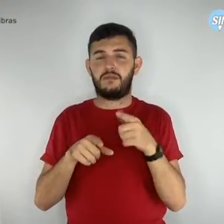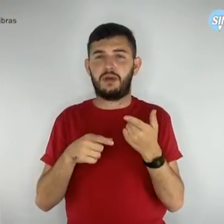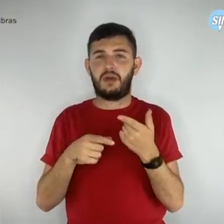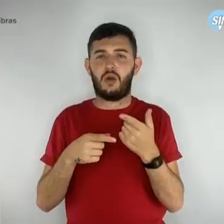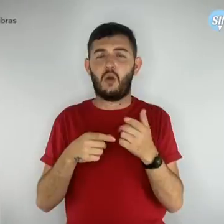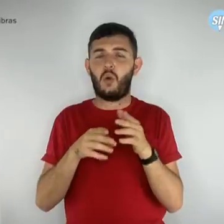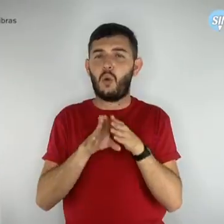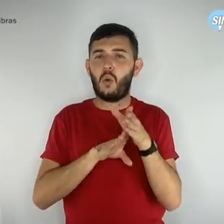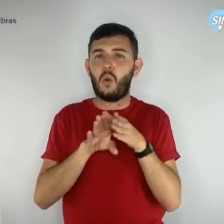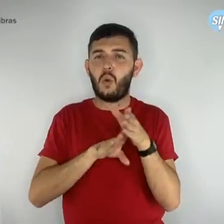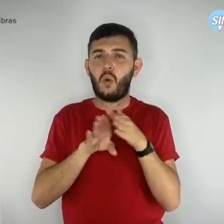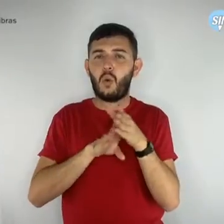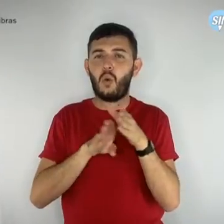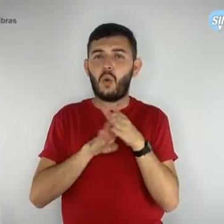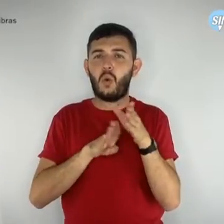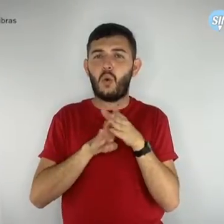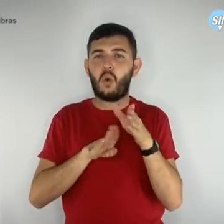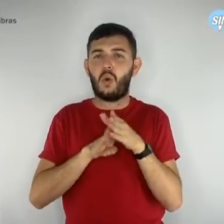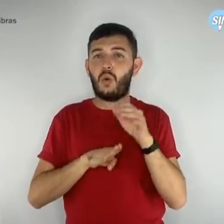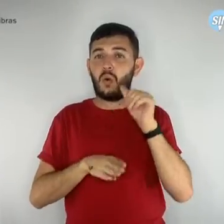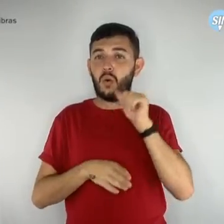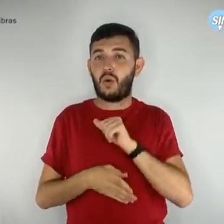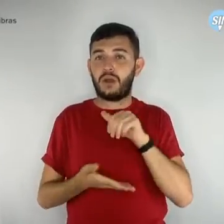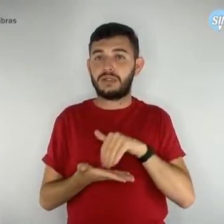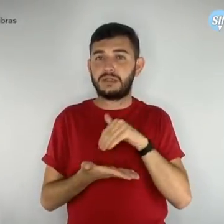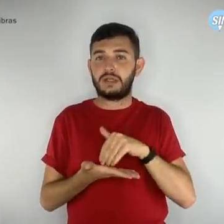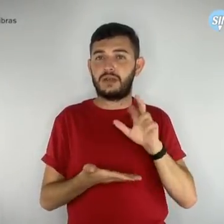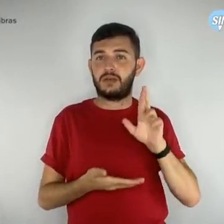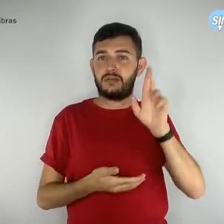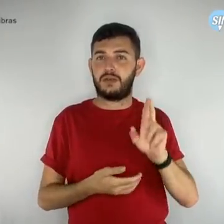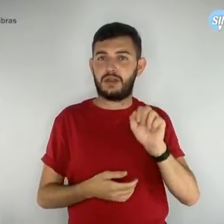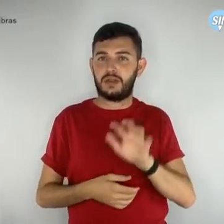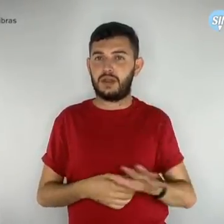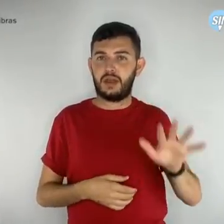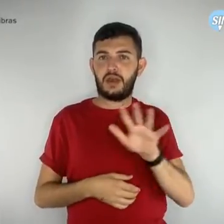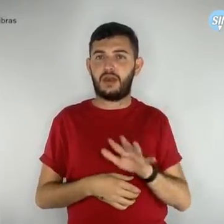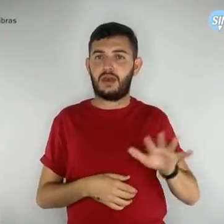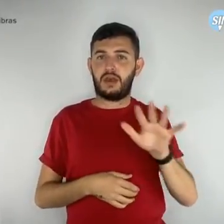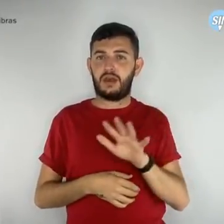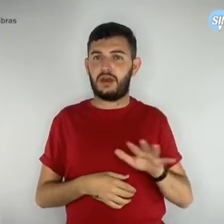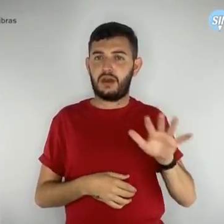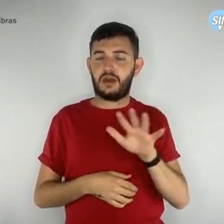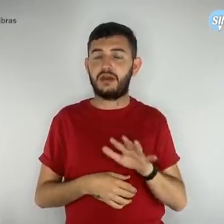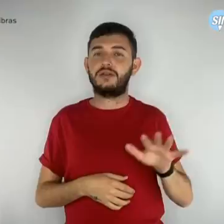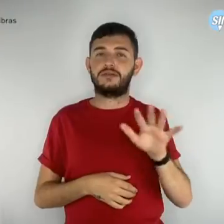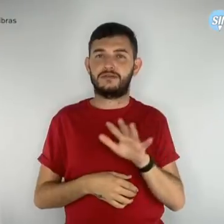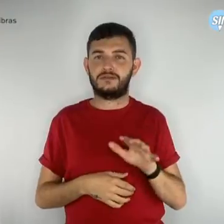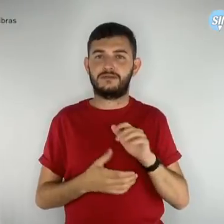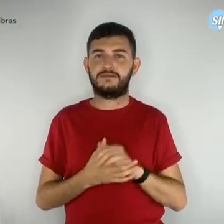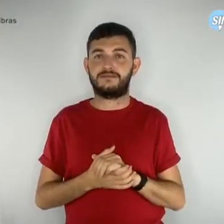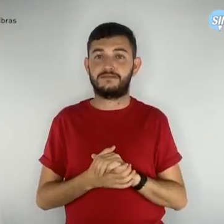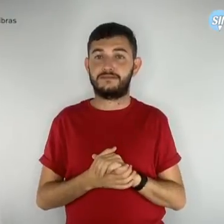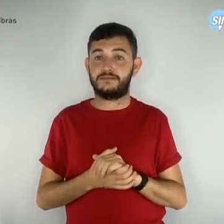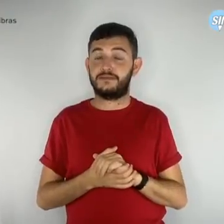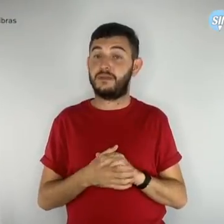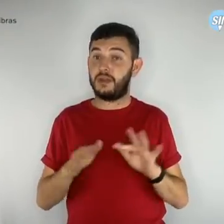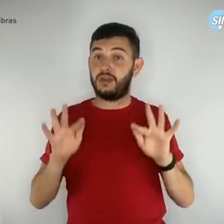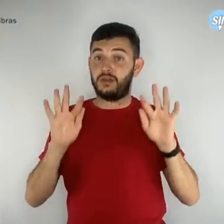secretária de formação. Confira no final desta matéria o vídeo com a diretora Luciana Custódio